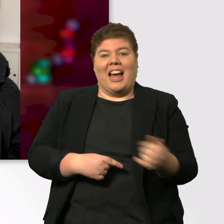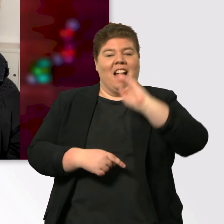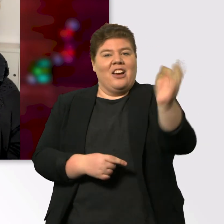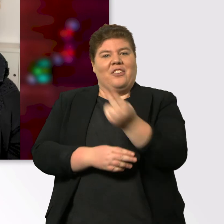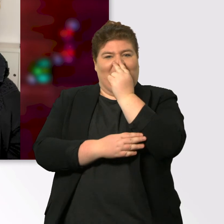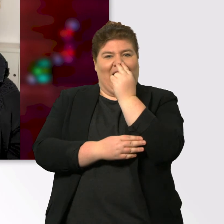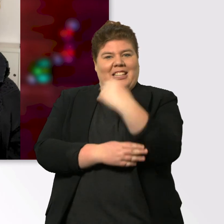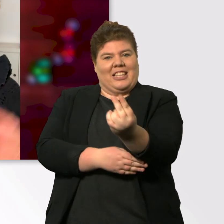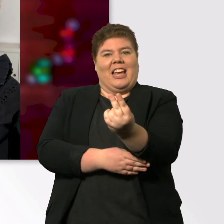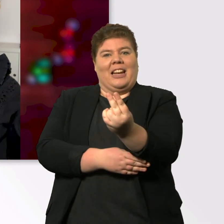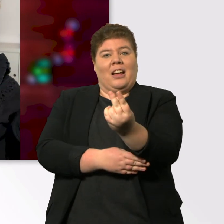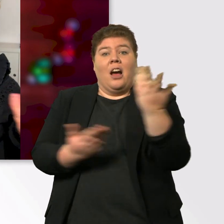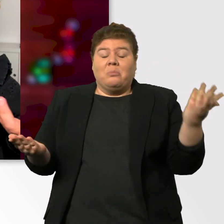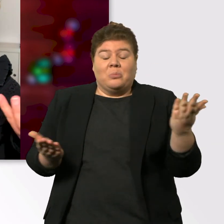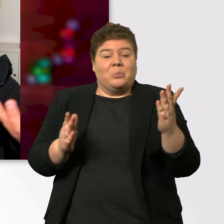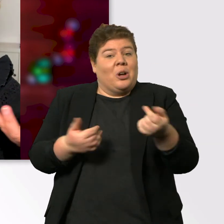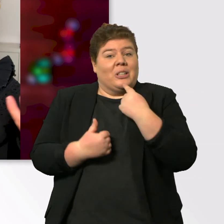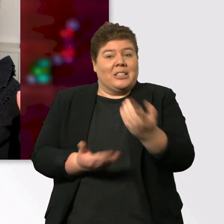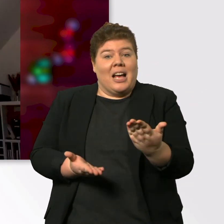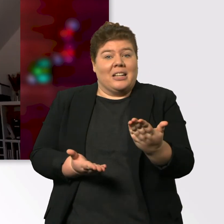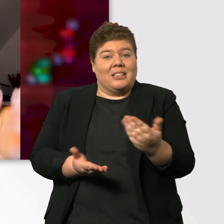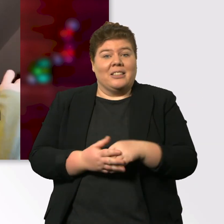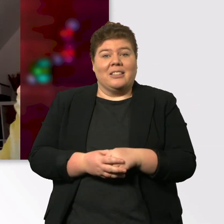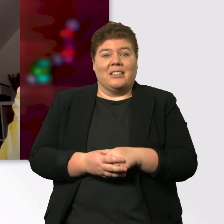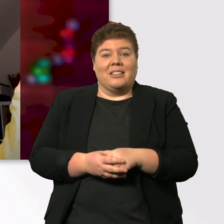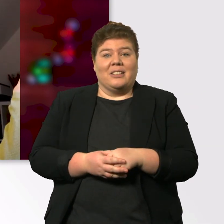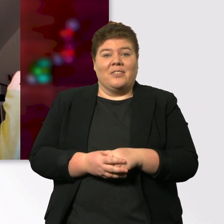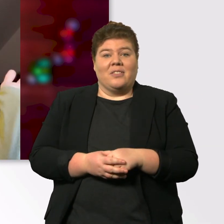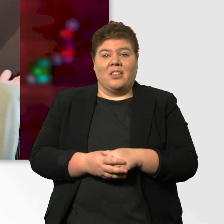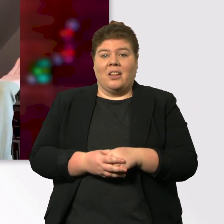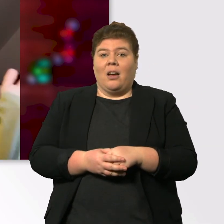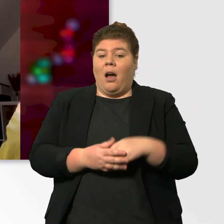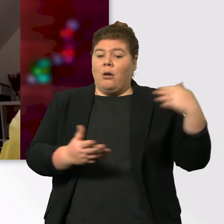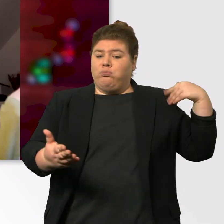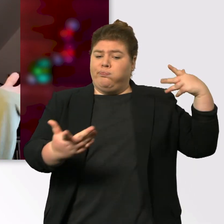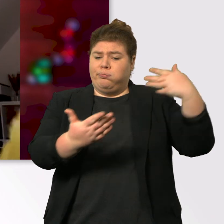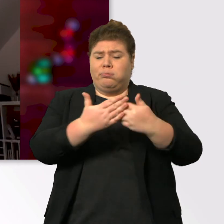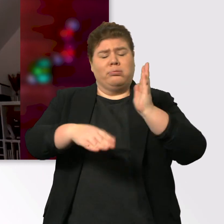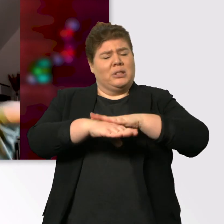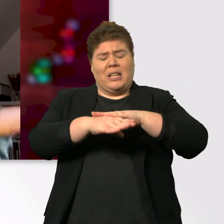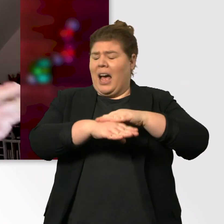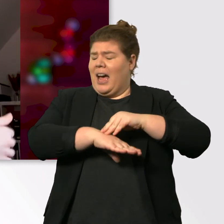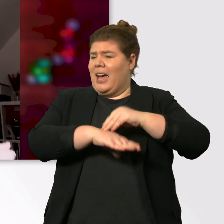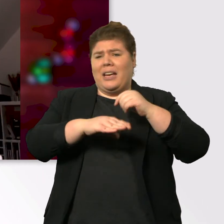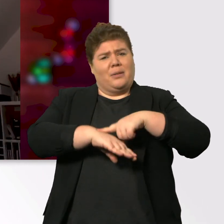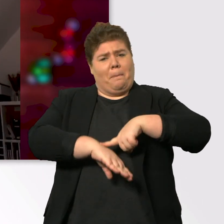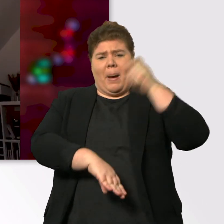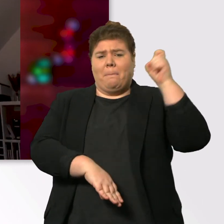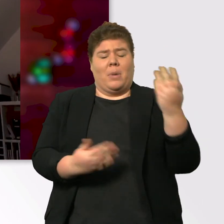und dann bleibt uns nur noch zu sagen. Ich fand, die Zeit verging so schnell im Nu. Ich kann es nicht glauben, dass wir